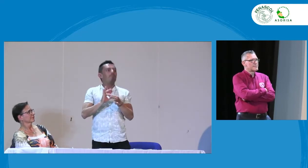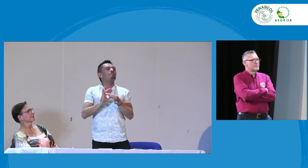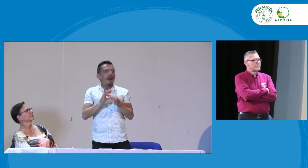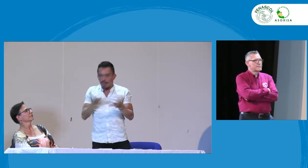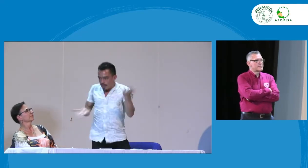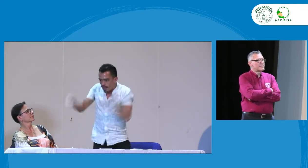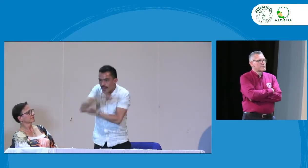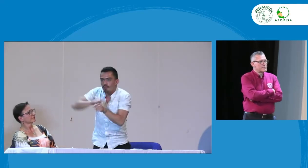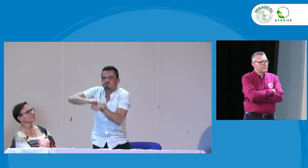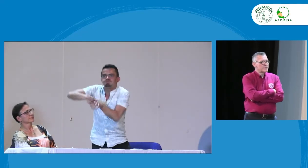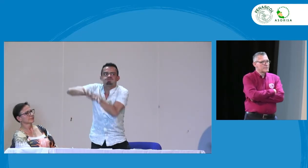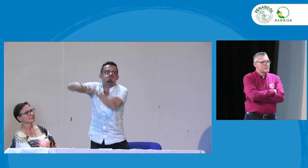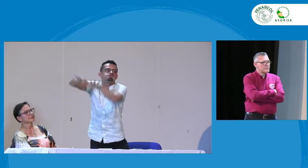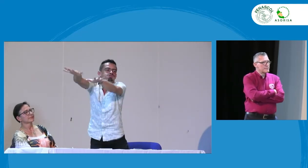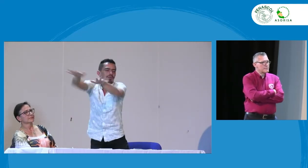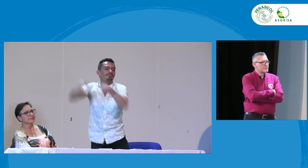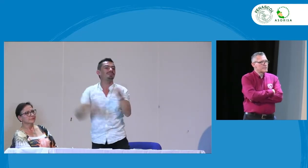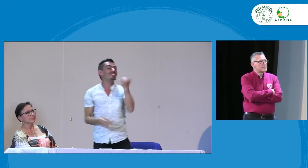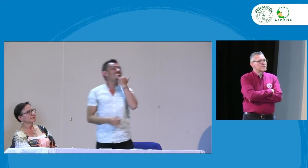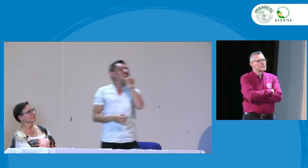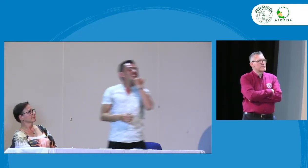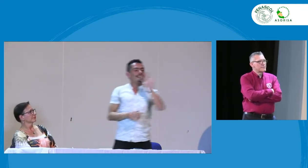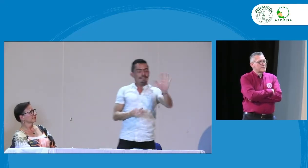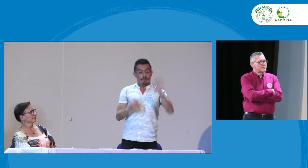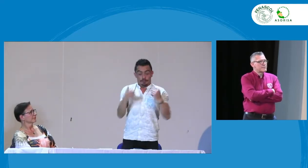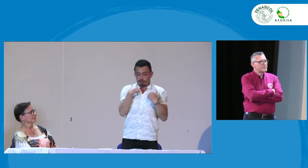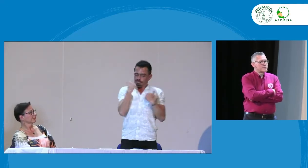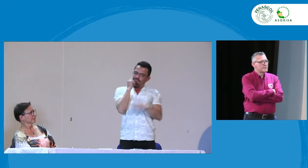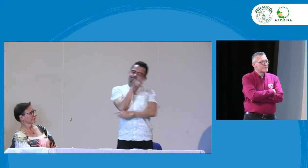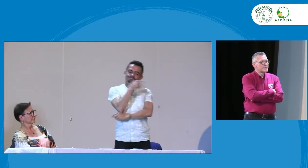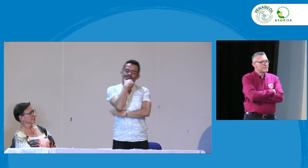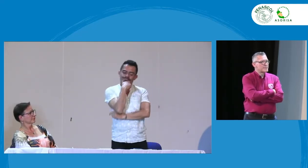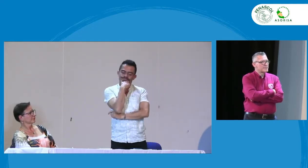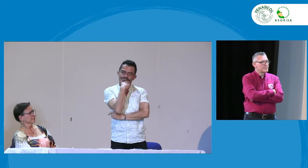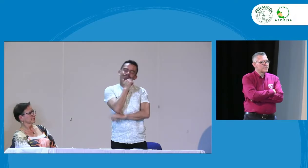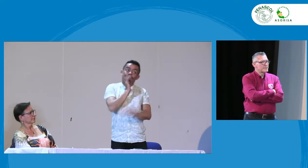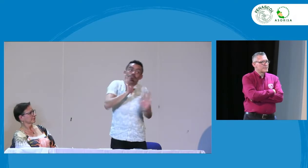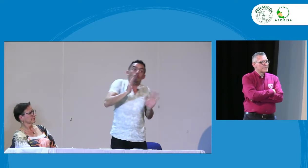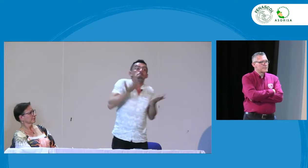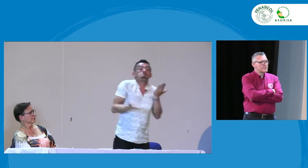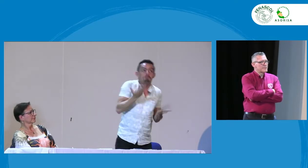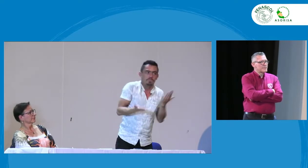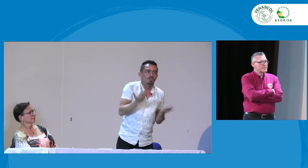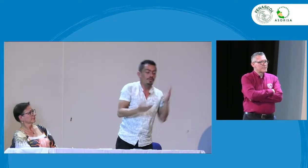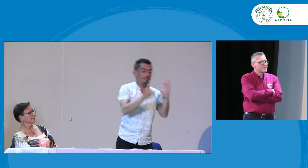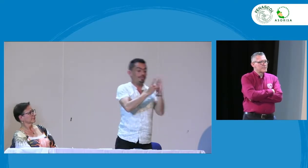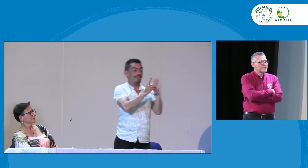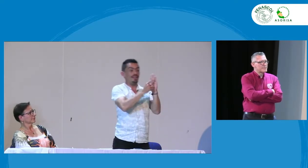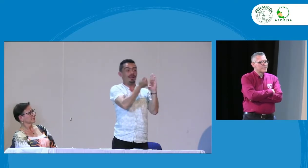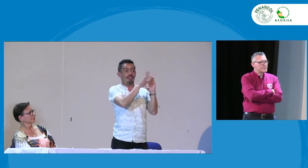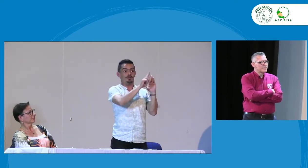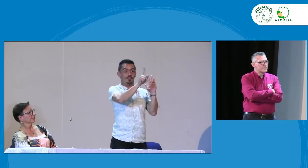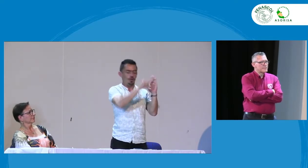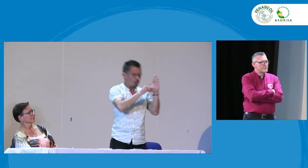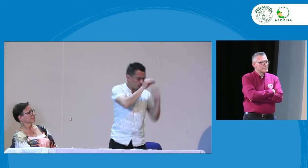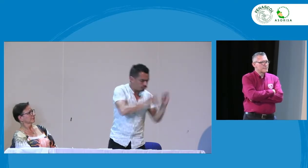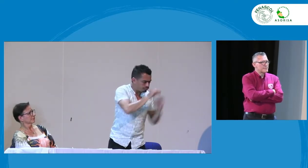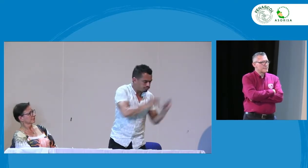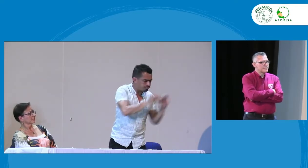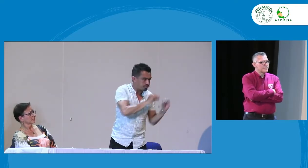docentes sordos y esto no solamente solo sino aliados con INSOR con FENASCOR por supuesto sin embargo pensando un poco